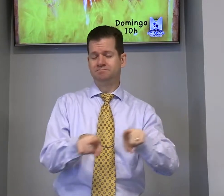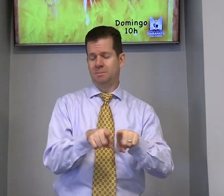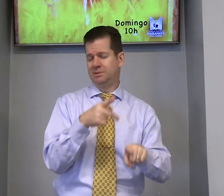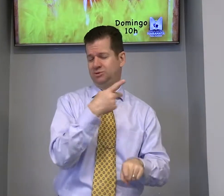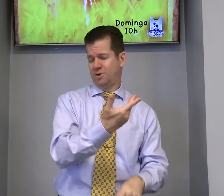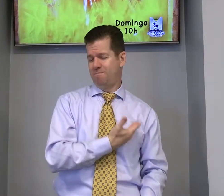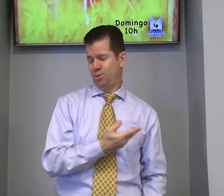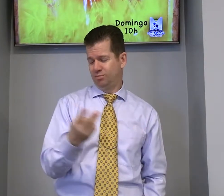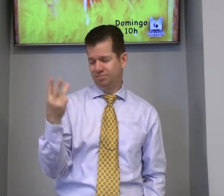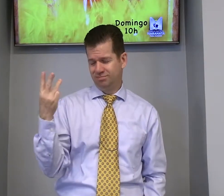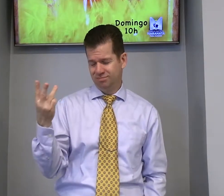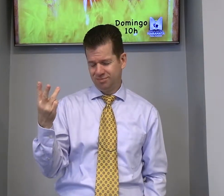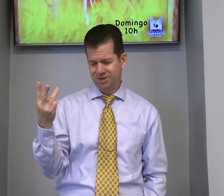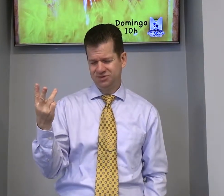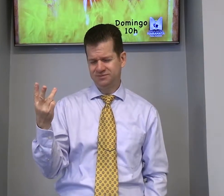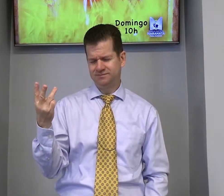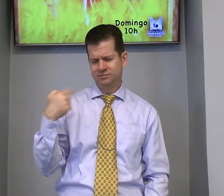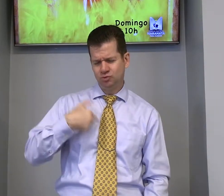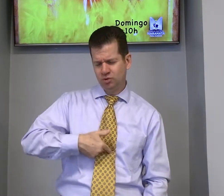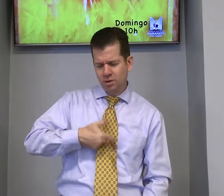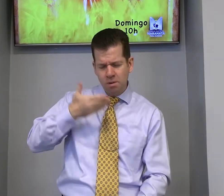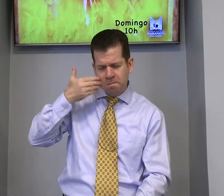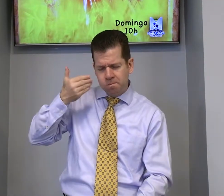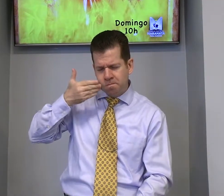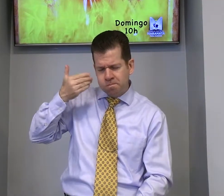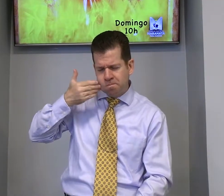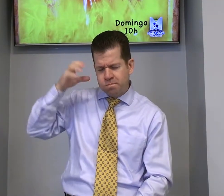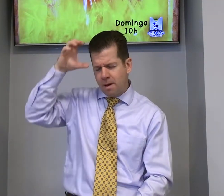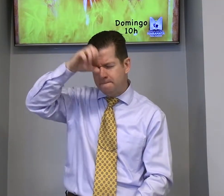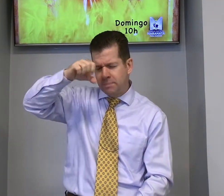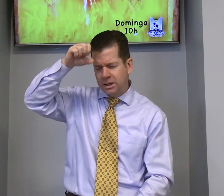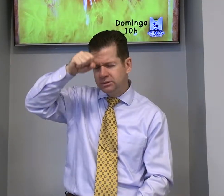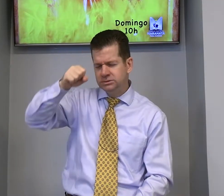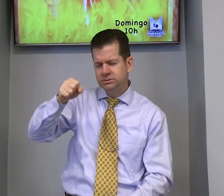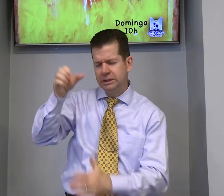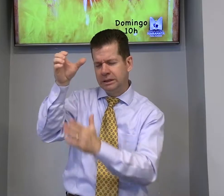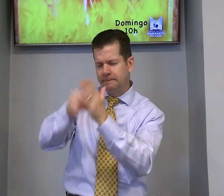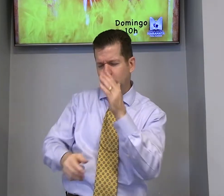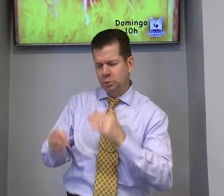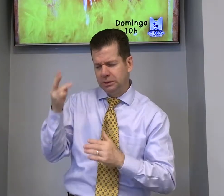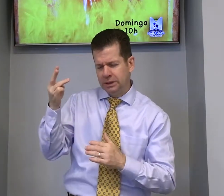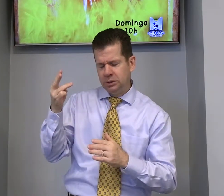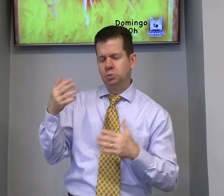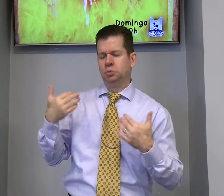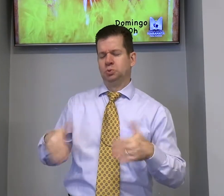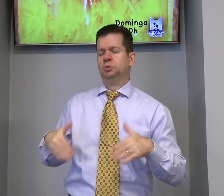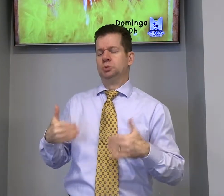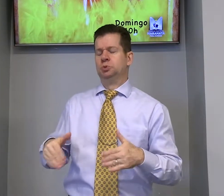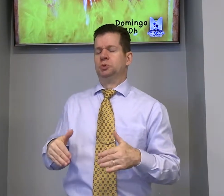Daniel e seus três amigos. Nós podemos aprender das suas vidas. Jesus,